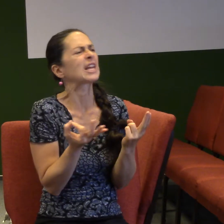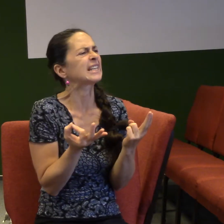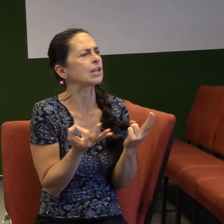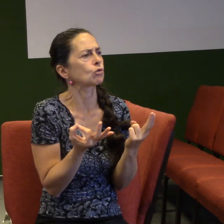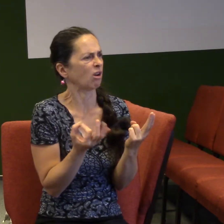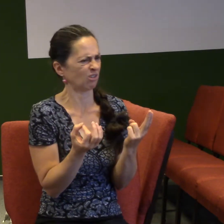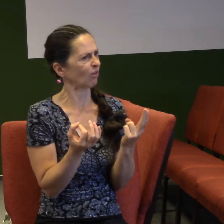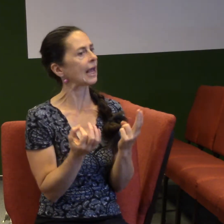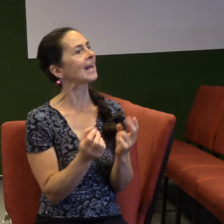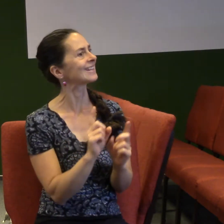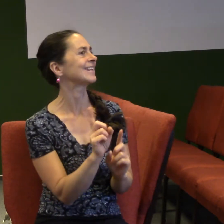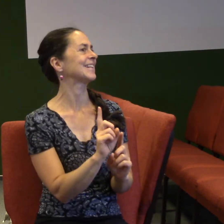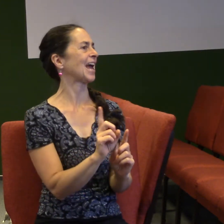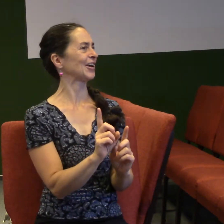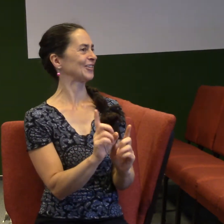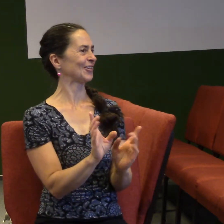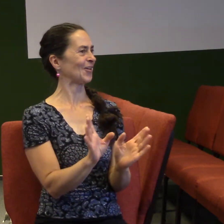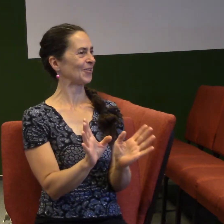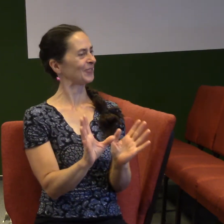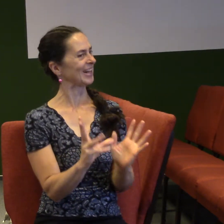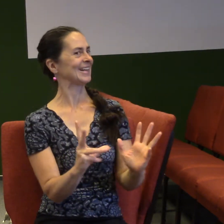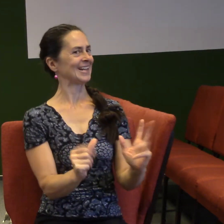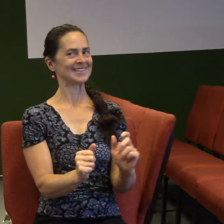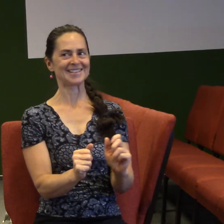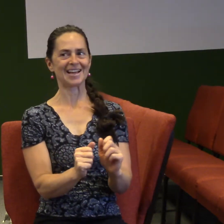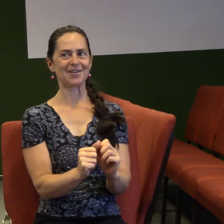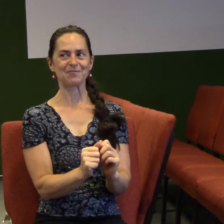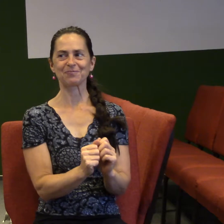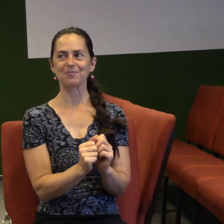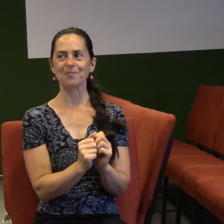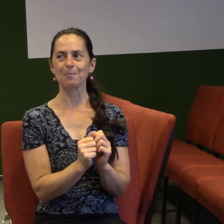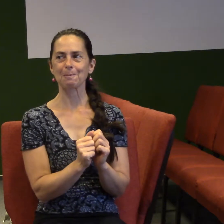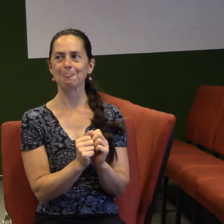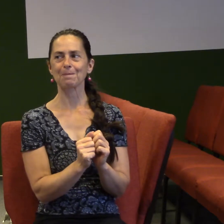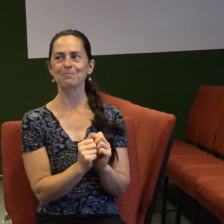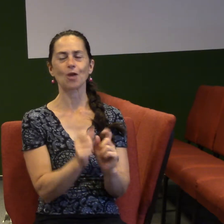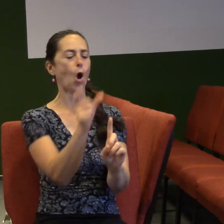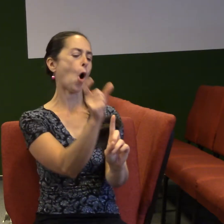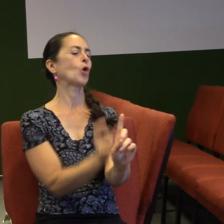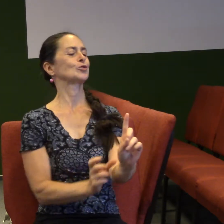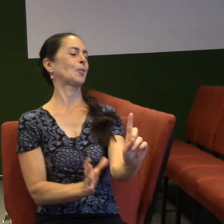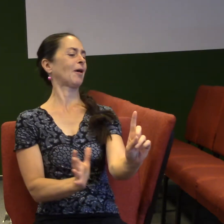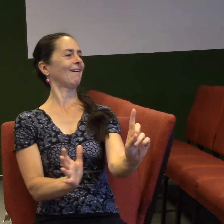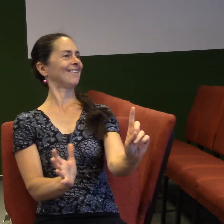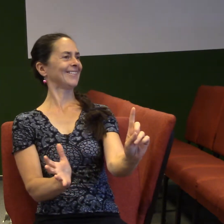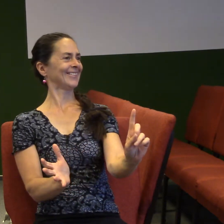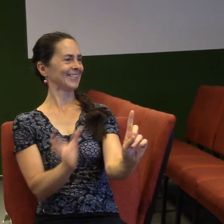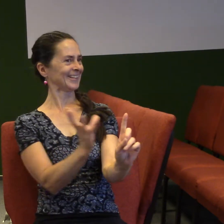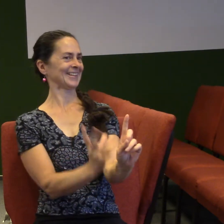svatý. Ne, to není duch svatý, to je něco, co dělá, a dělá to on jako osoba. A já si myslím, že toto je